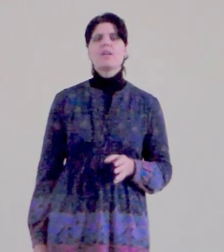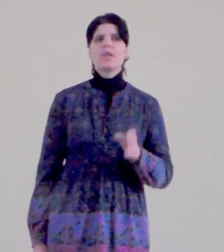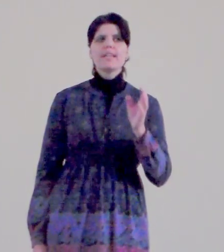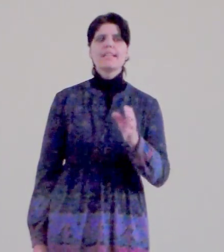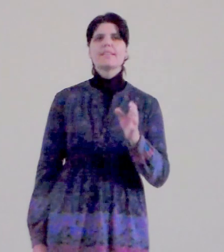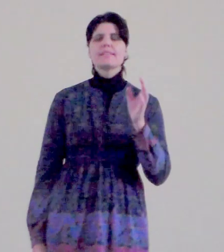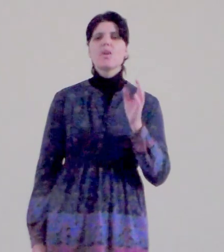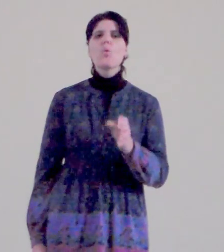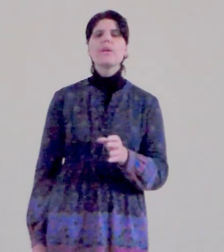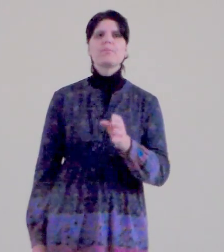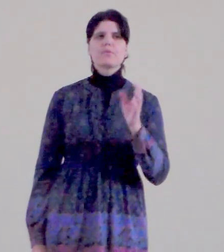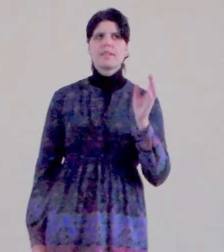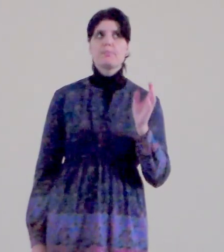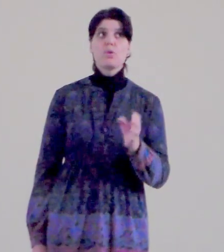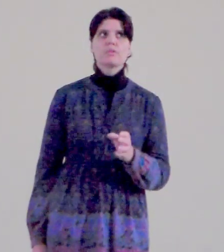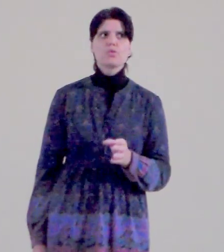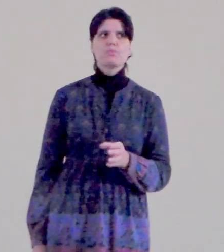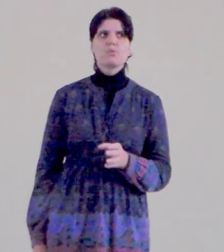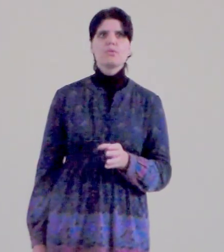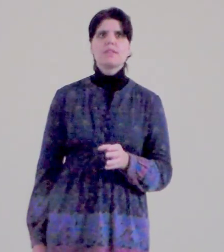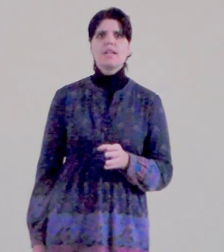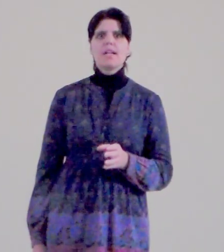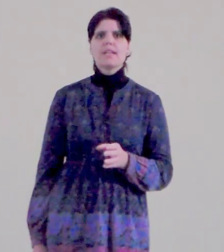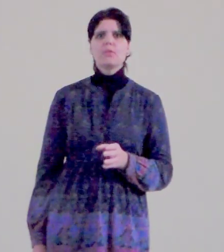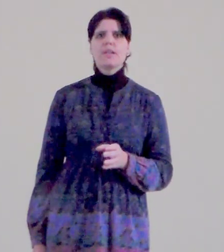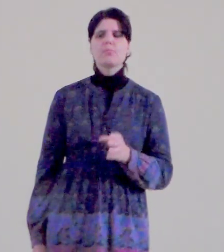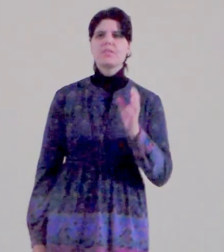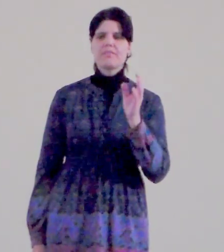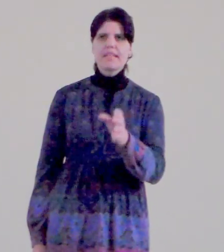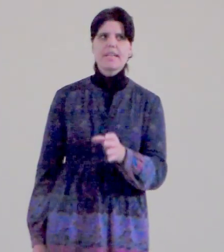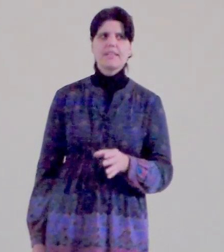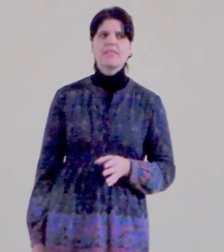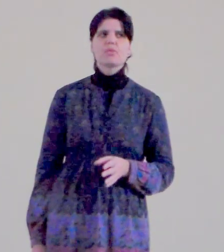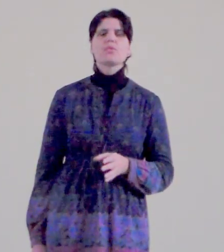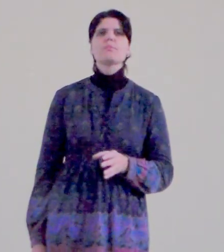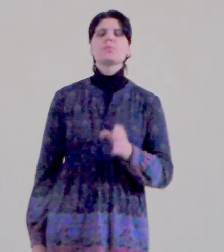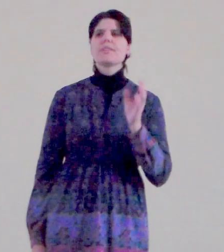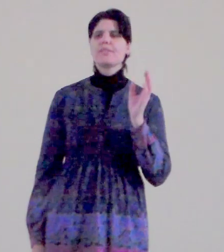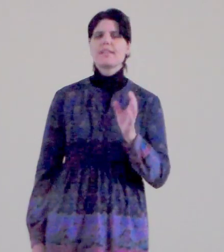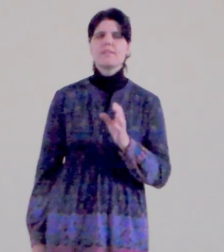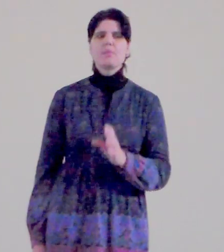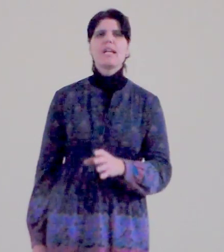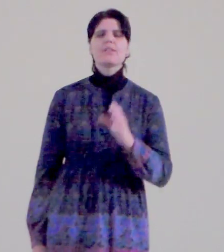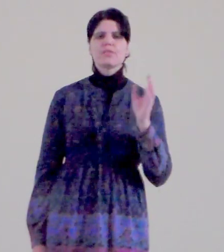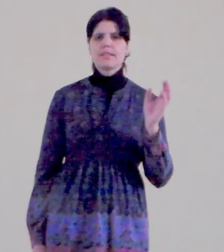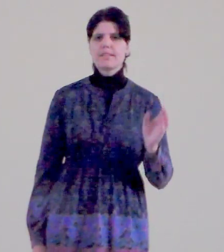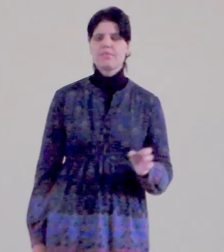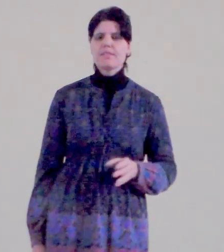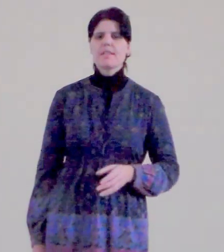Haleluja, nenejte si ujít poslední bohoslužbu, Haleluja, buďte věrní v tom, buďte věrní, mála dostanete více,